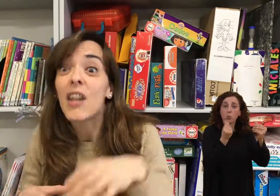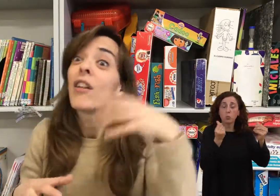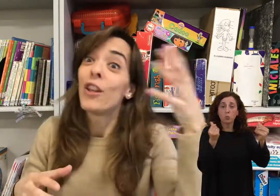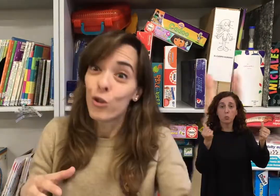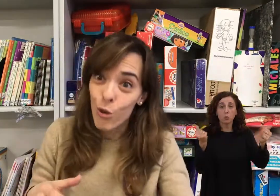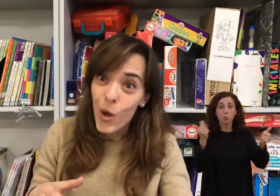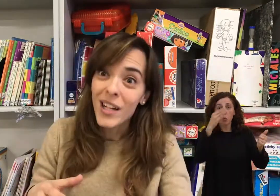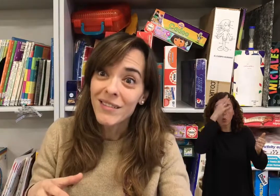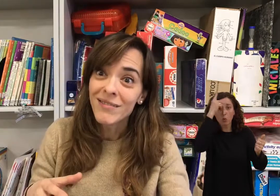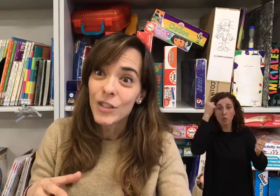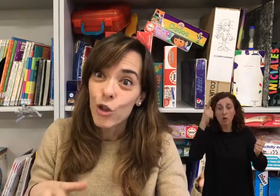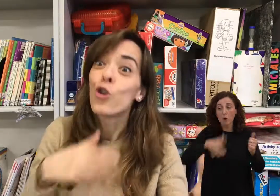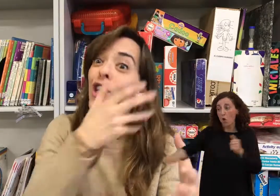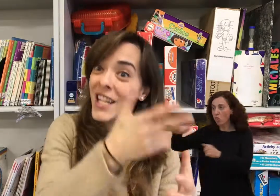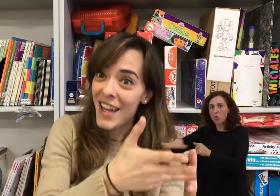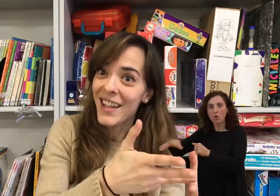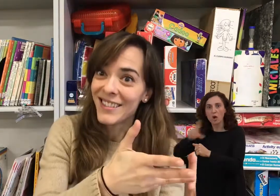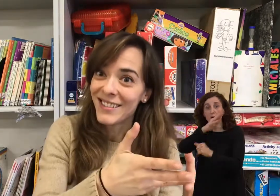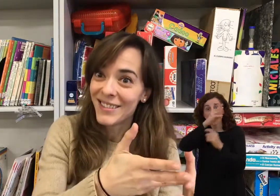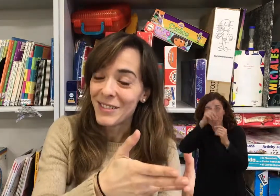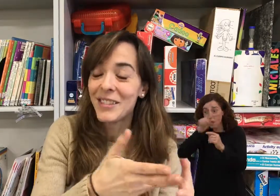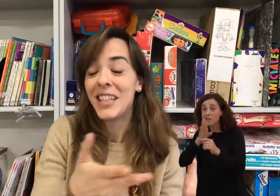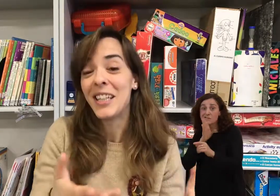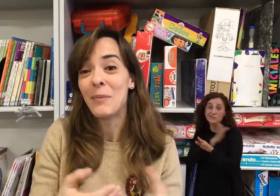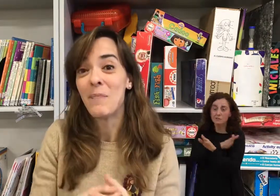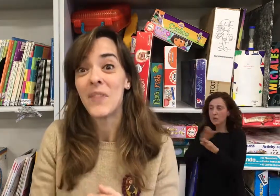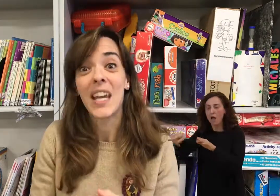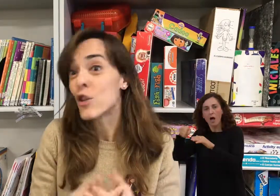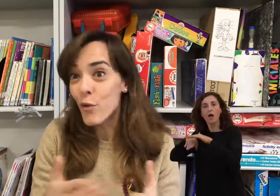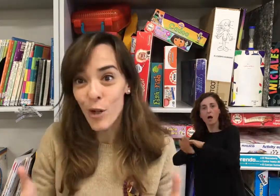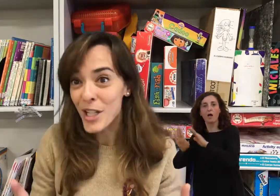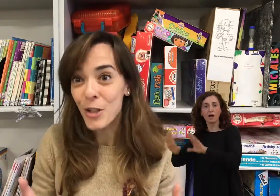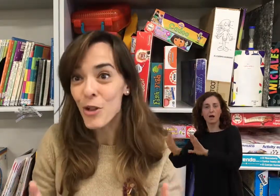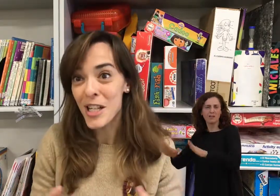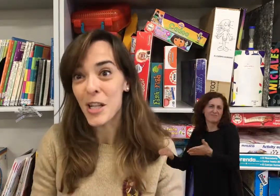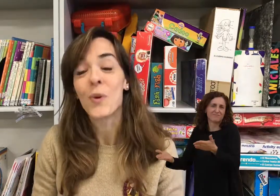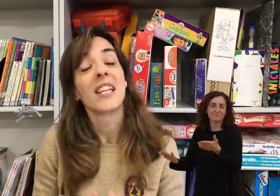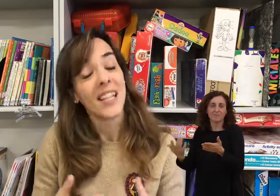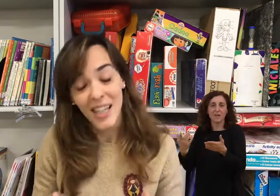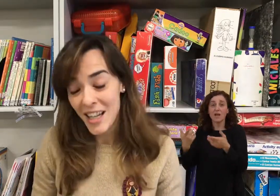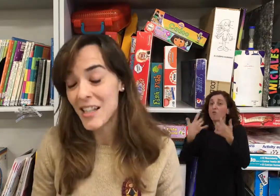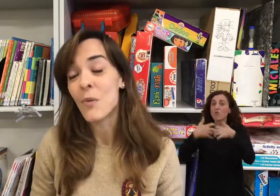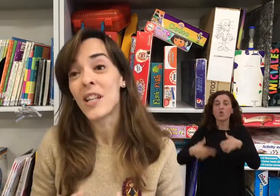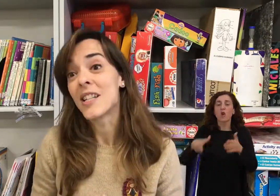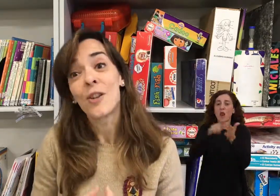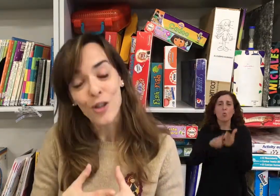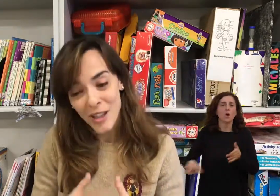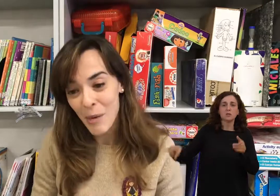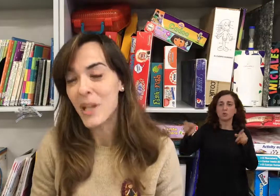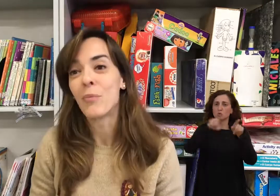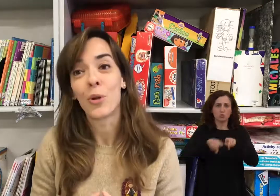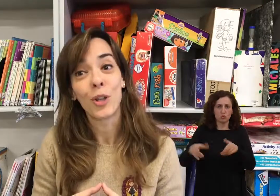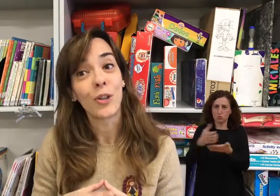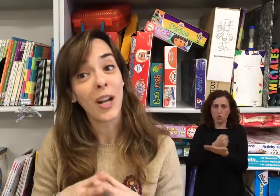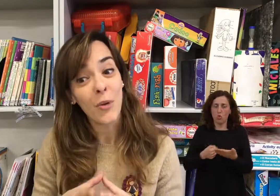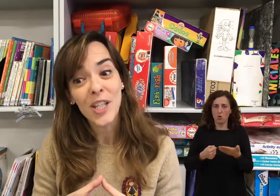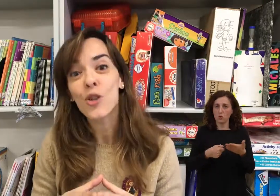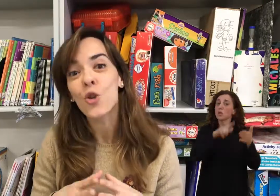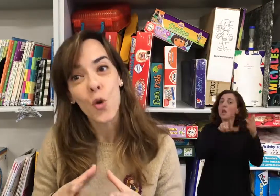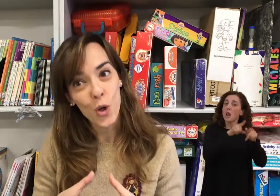quizá en otro lugar son los que se quedan. Esto funciona sin todas las lenguas, y en la lengua de signos también. Por lo tanto, la lengua de signos no